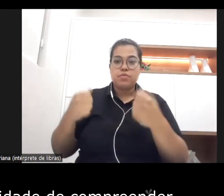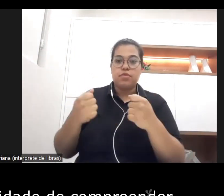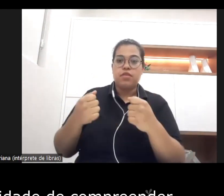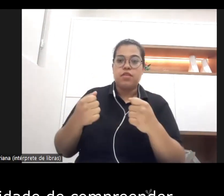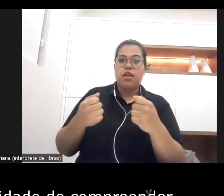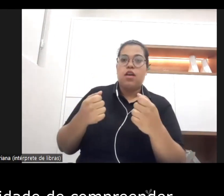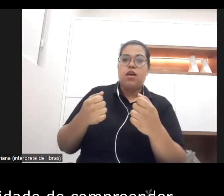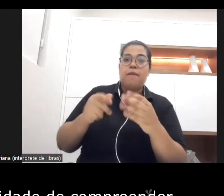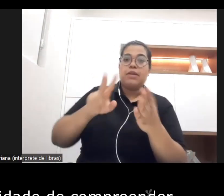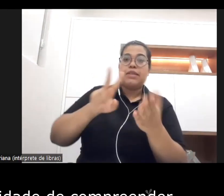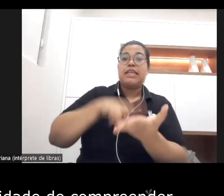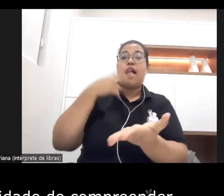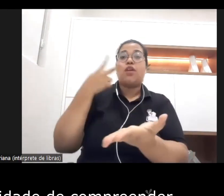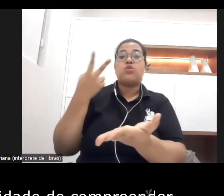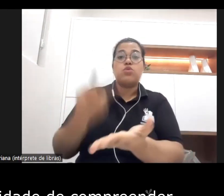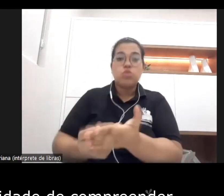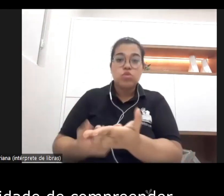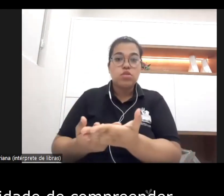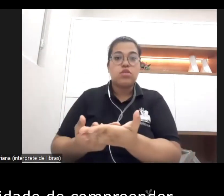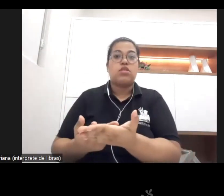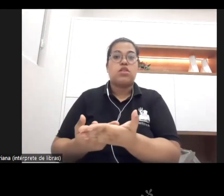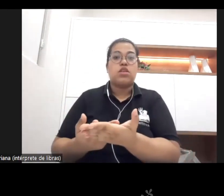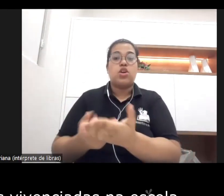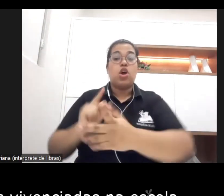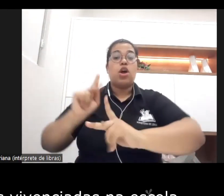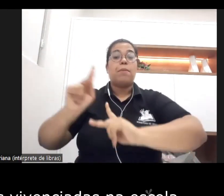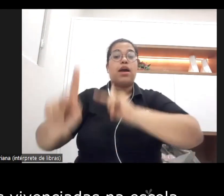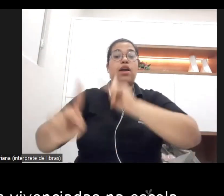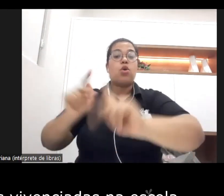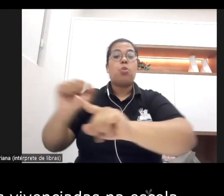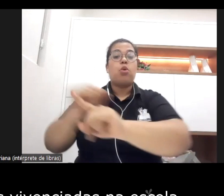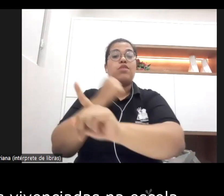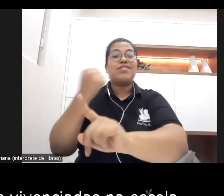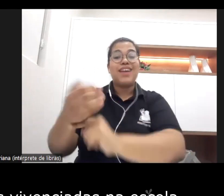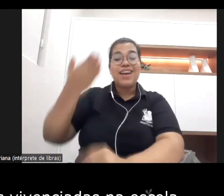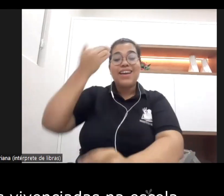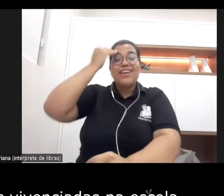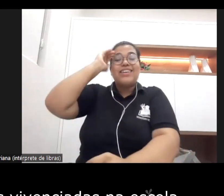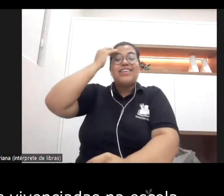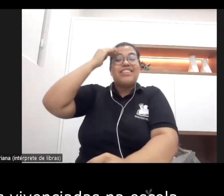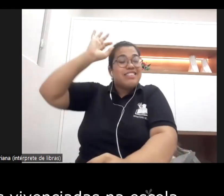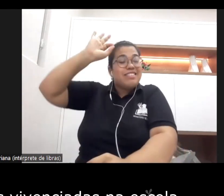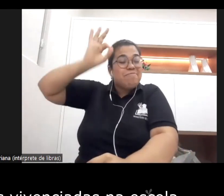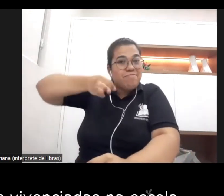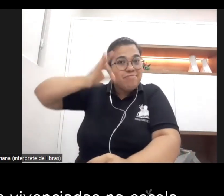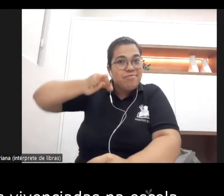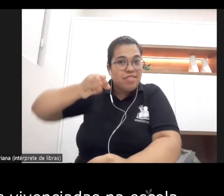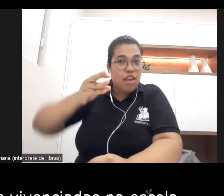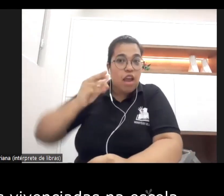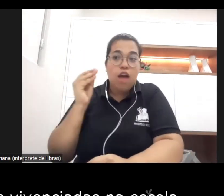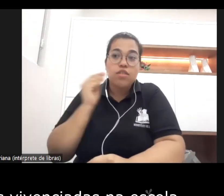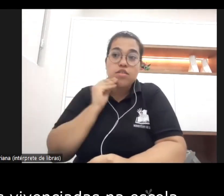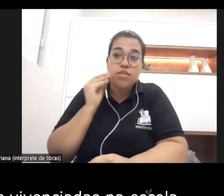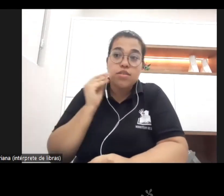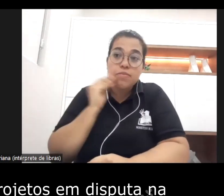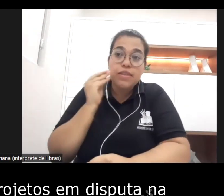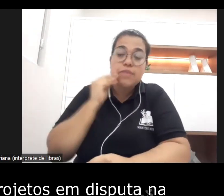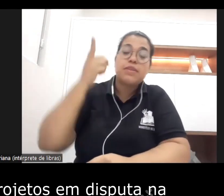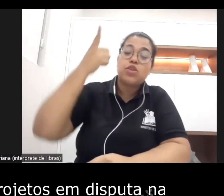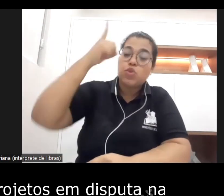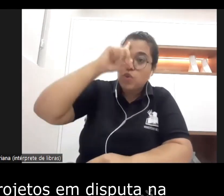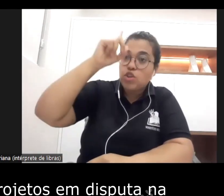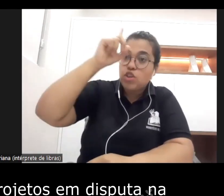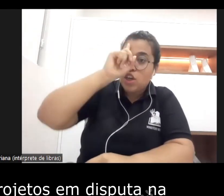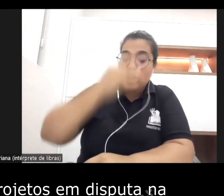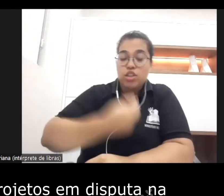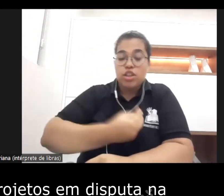nossa capacidade de compreender né as experiências cotidianas vivenciadas na escola na